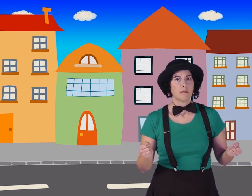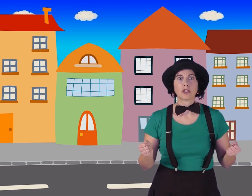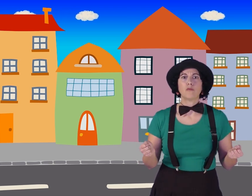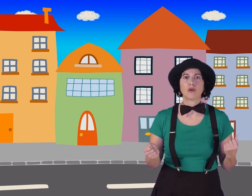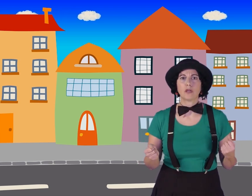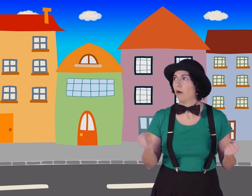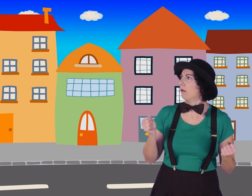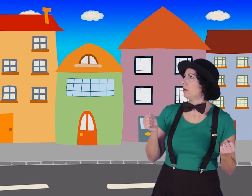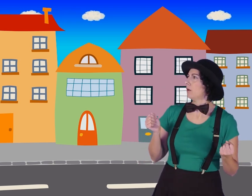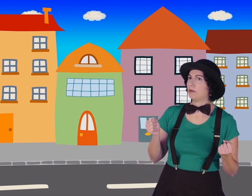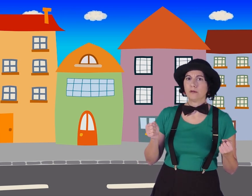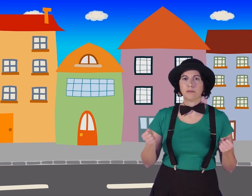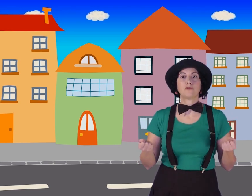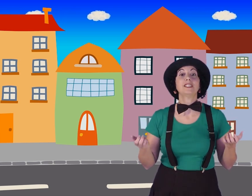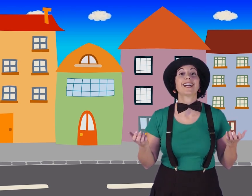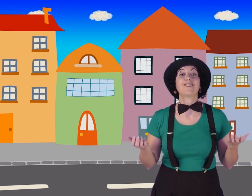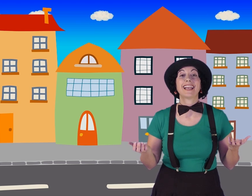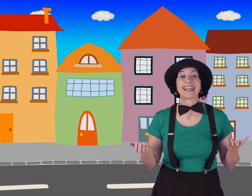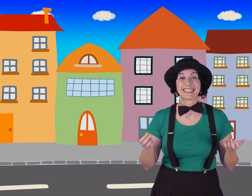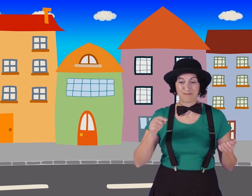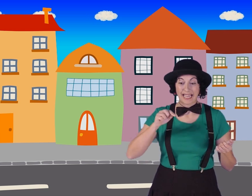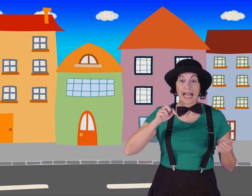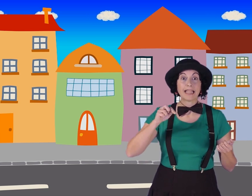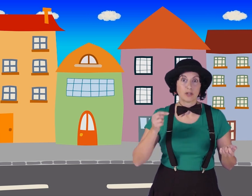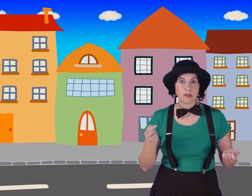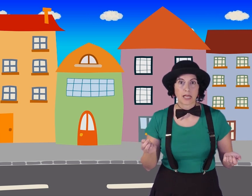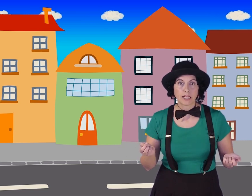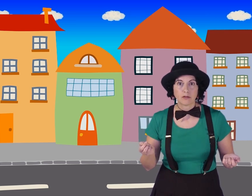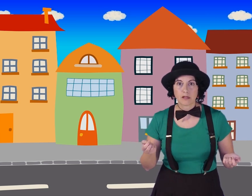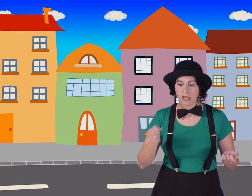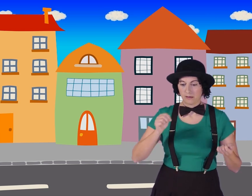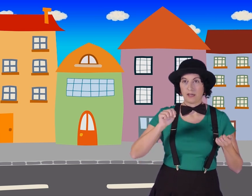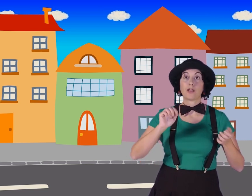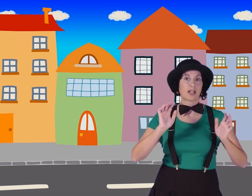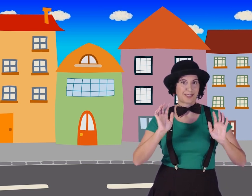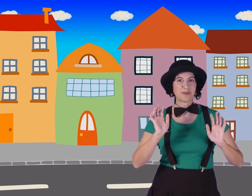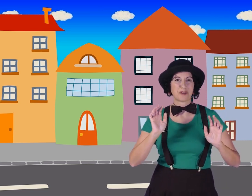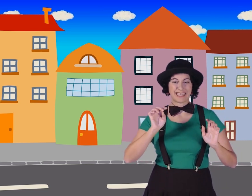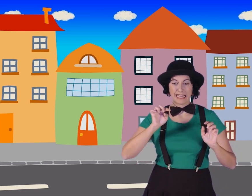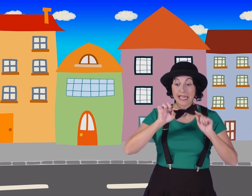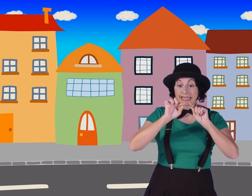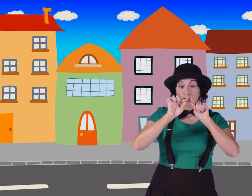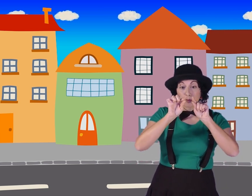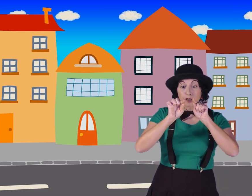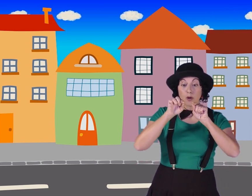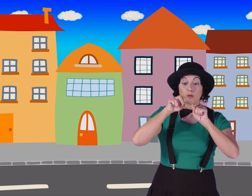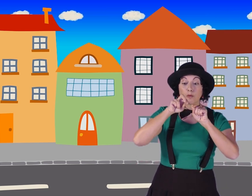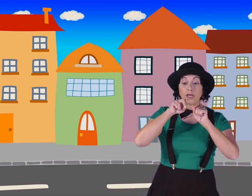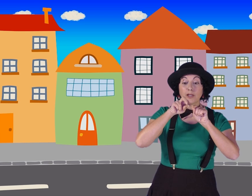Pero aquí hay mucho ruido. ¡Ay, ay, ay! Y por fin llegaron a la casa, donde vivía el ratón de ciudad. Era una casa muy bonita. Entraron por un agujerito,